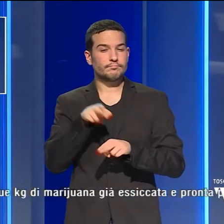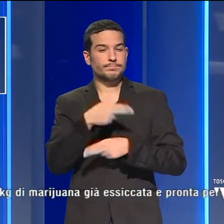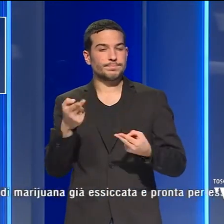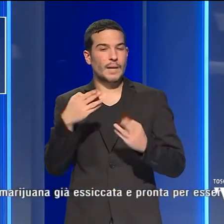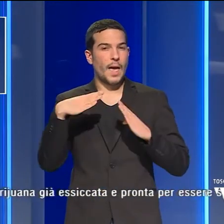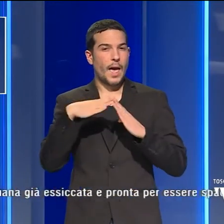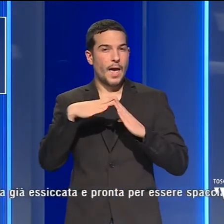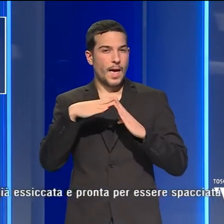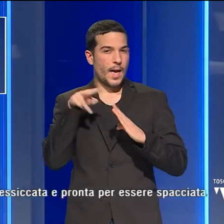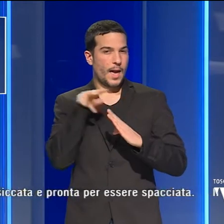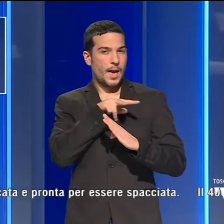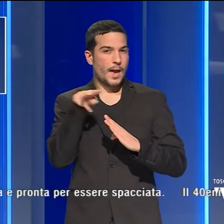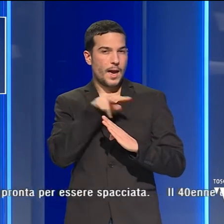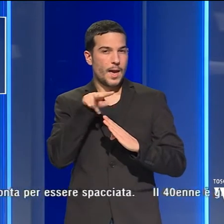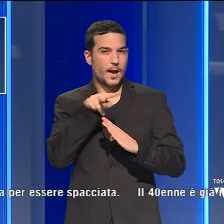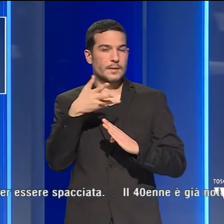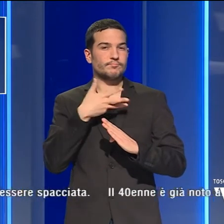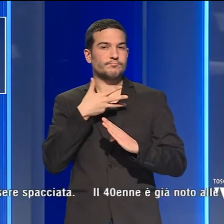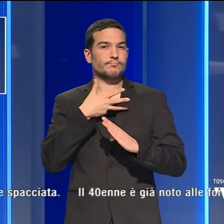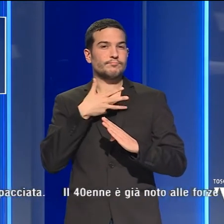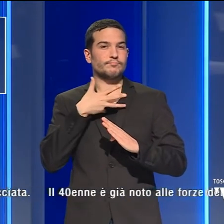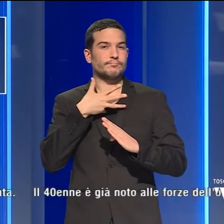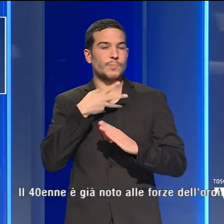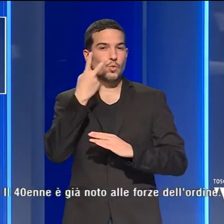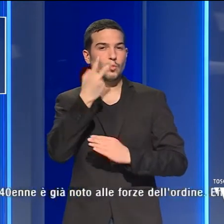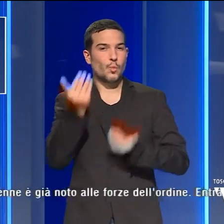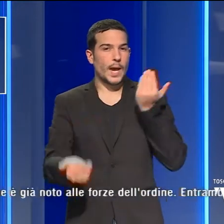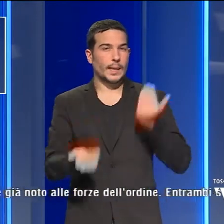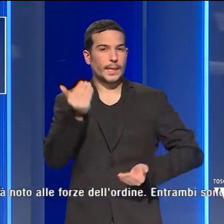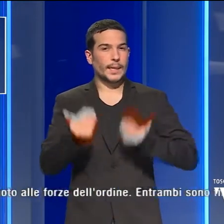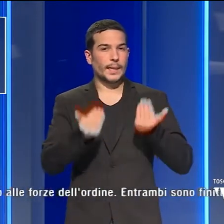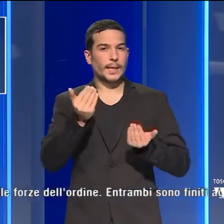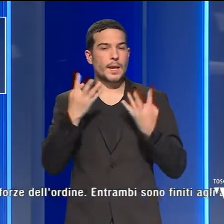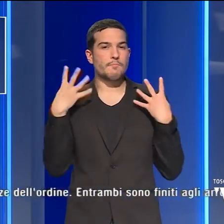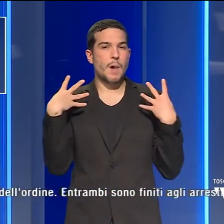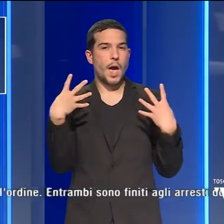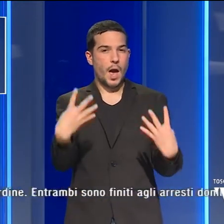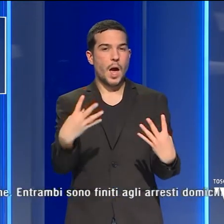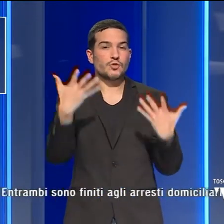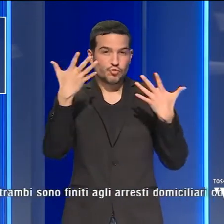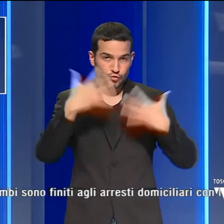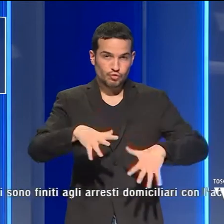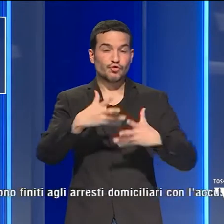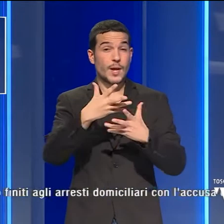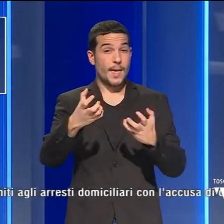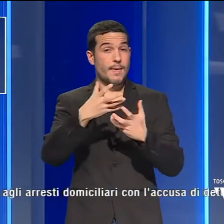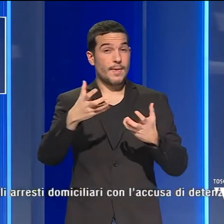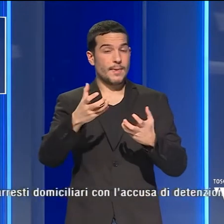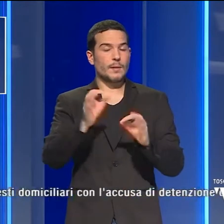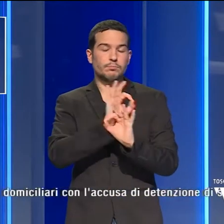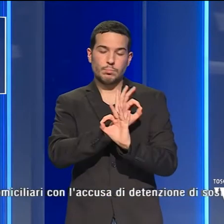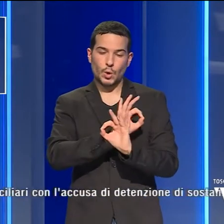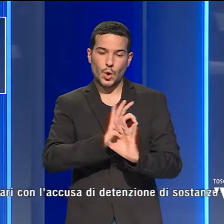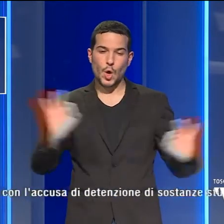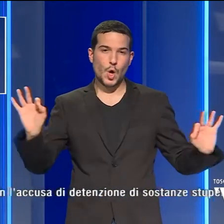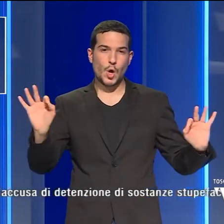abitazioni, complessivamente con oltre due chilogrammi di marijuana già essiccata e pronta per